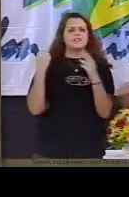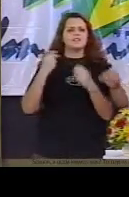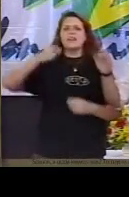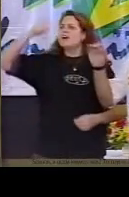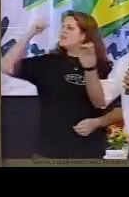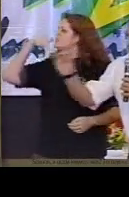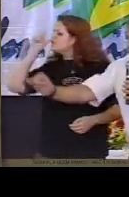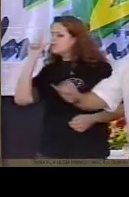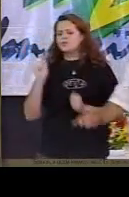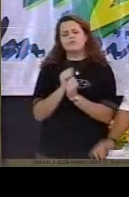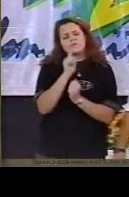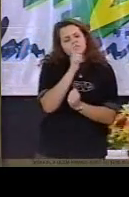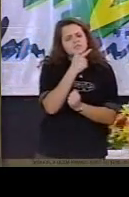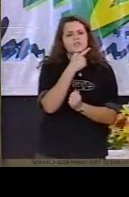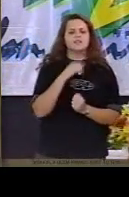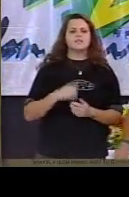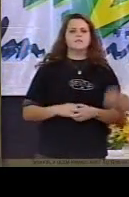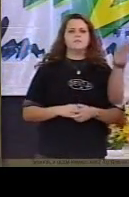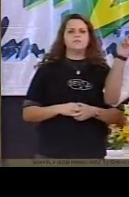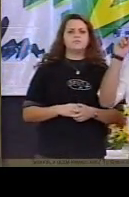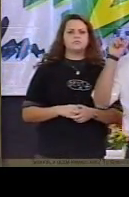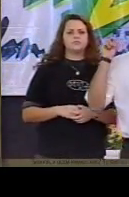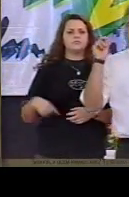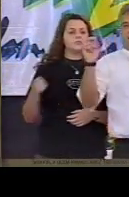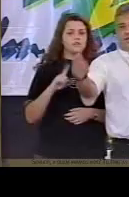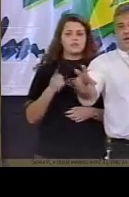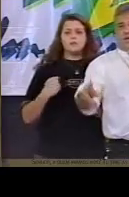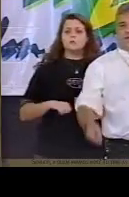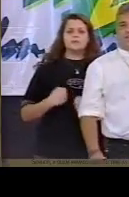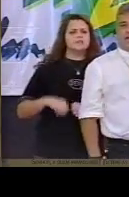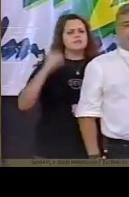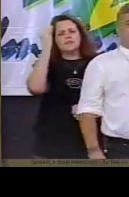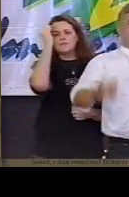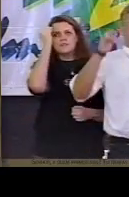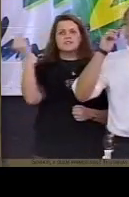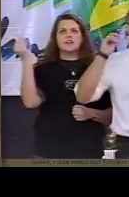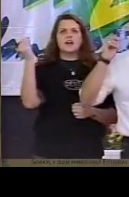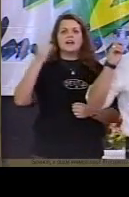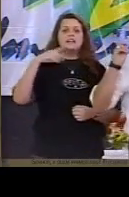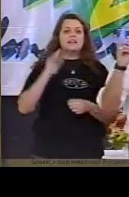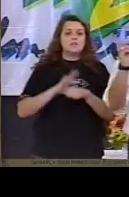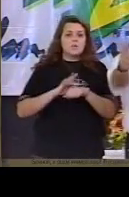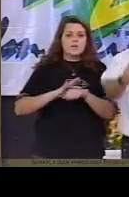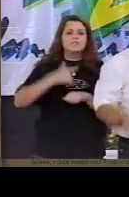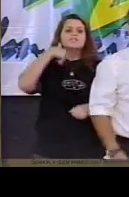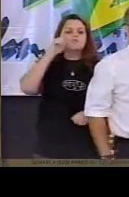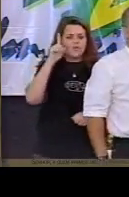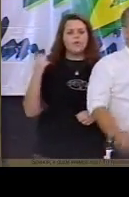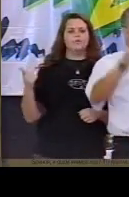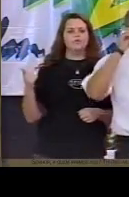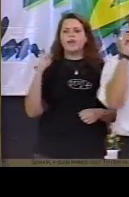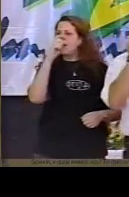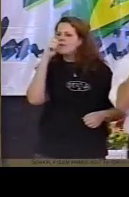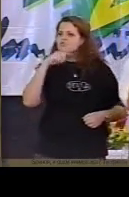triunfe no seu coração o ressentimento não triunfe no seu coração a doença não triunfe no seu coração a mentira